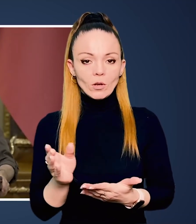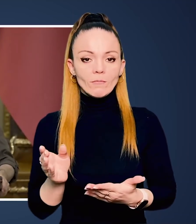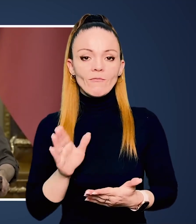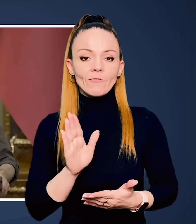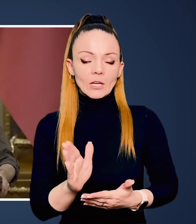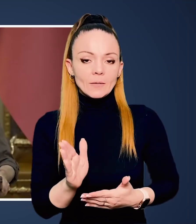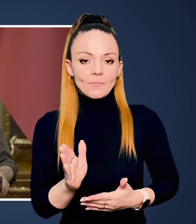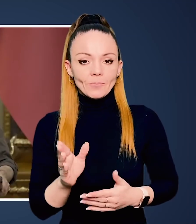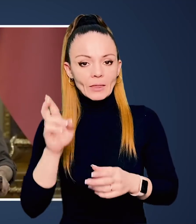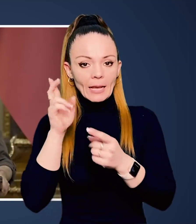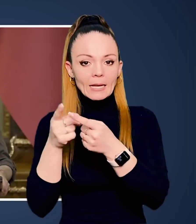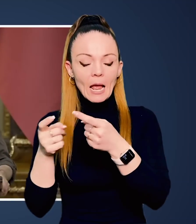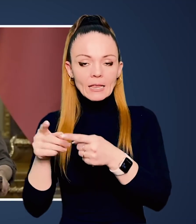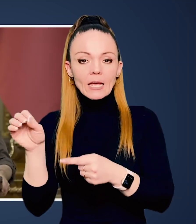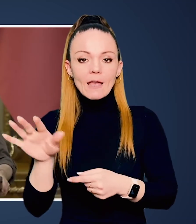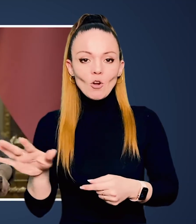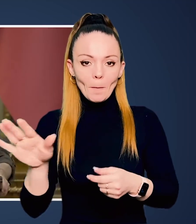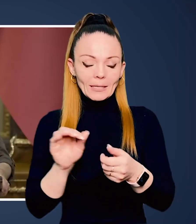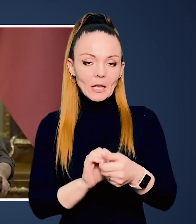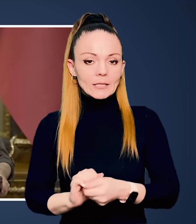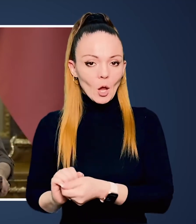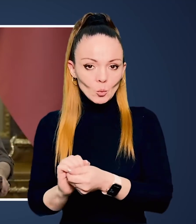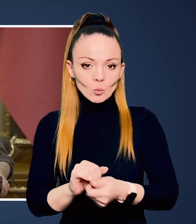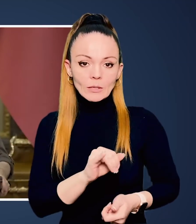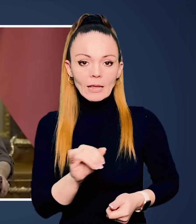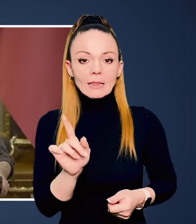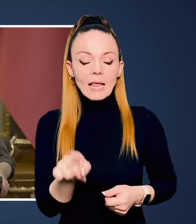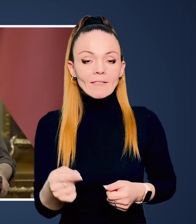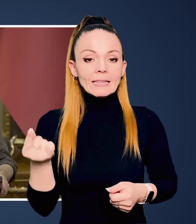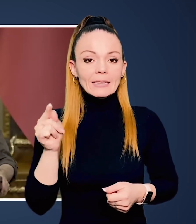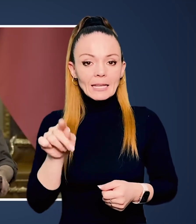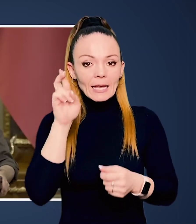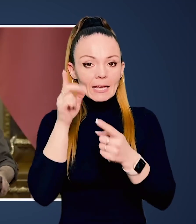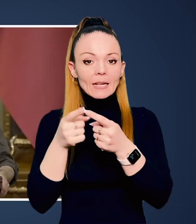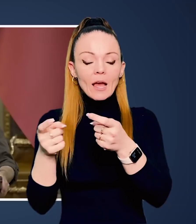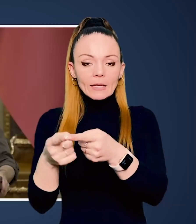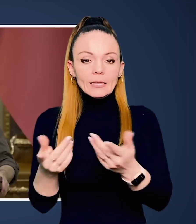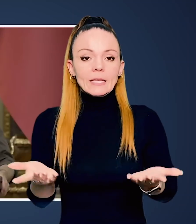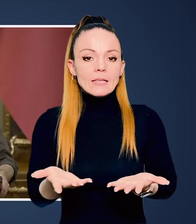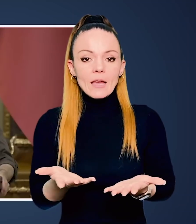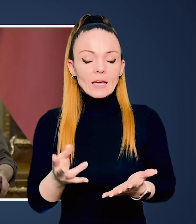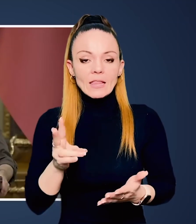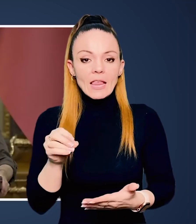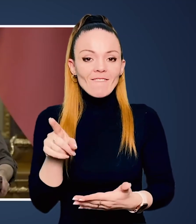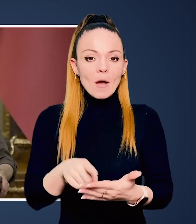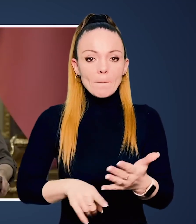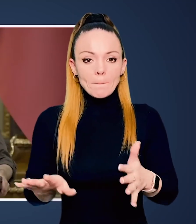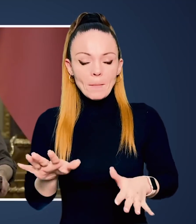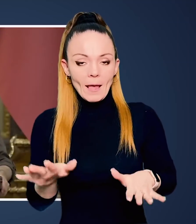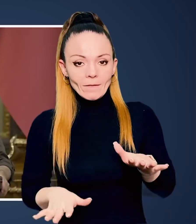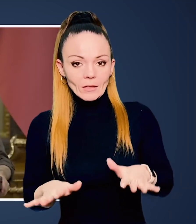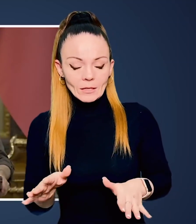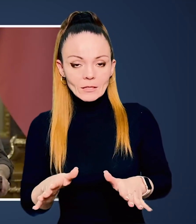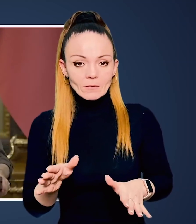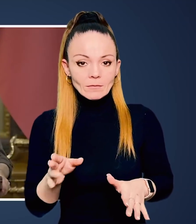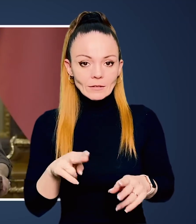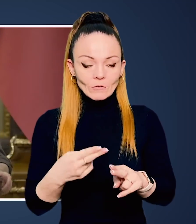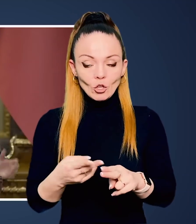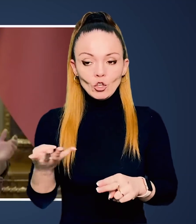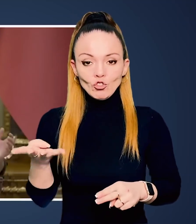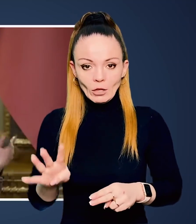політику в країнах Європейського Союзу. І навіть ті країни, які не впевнені,